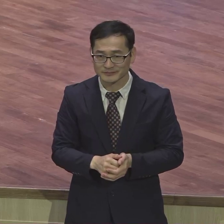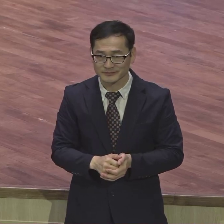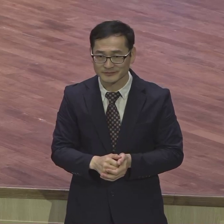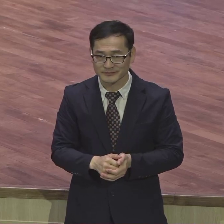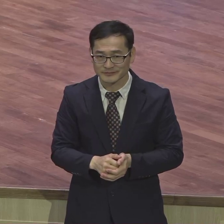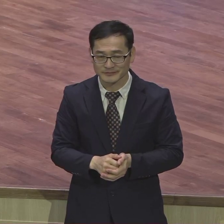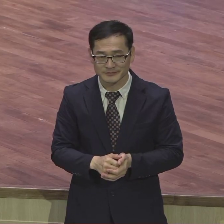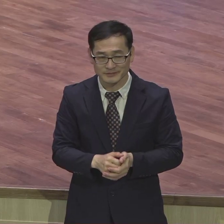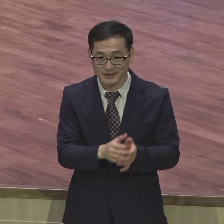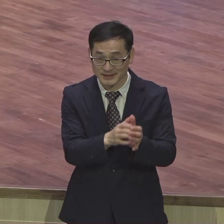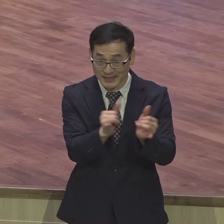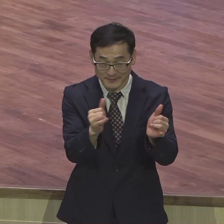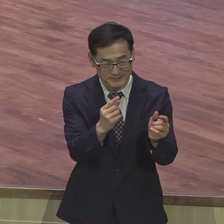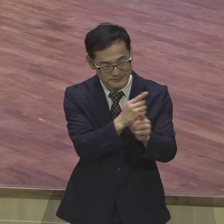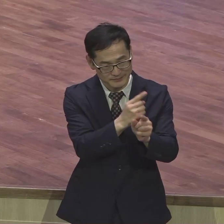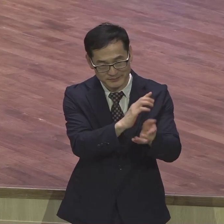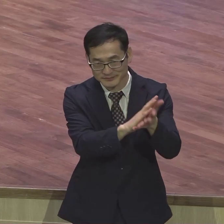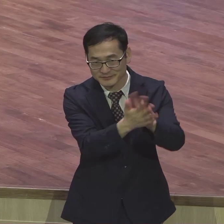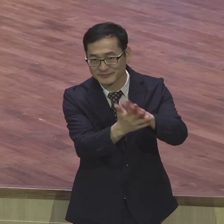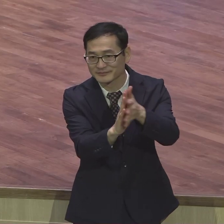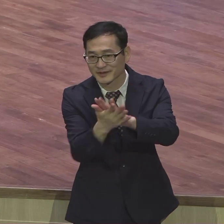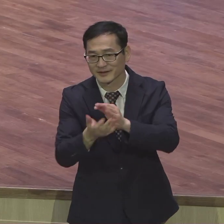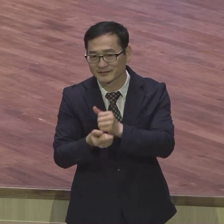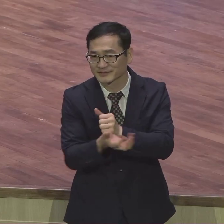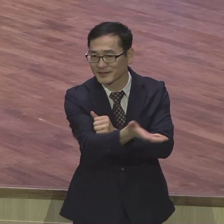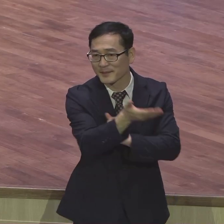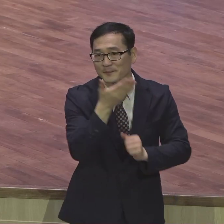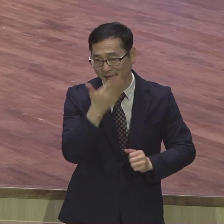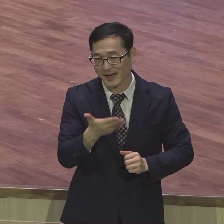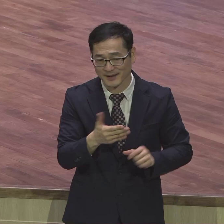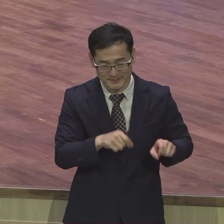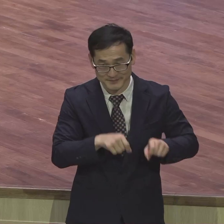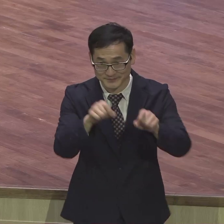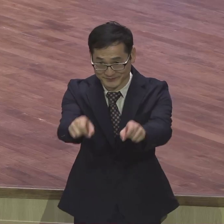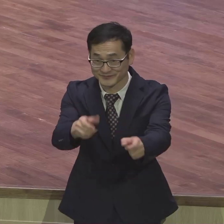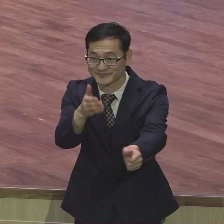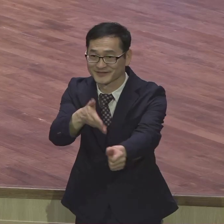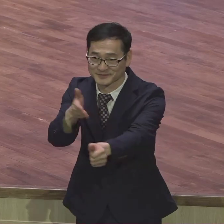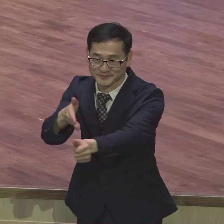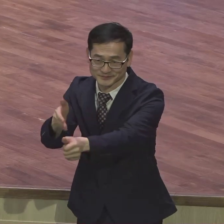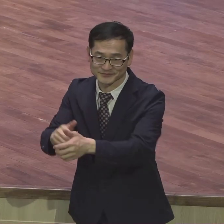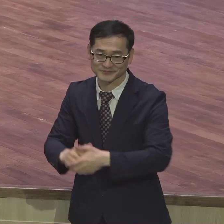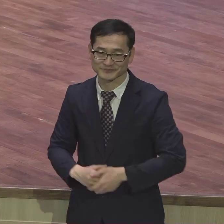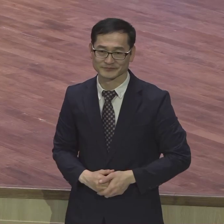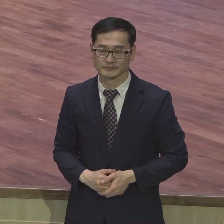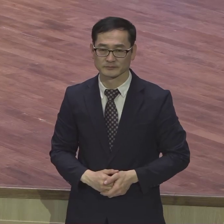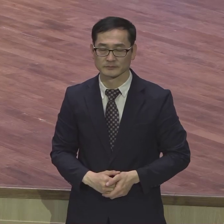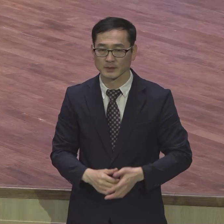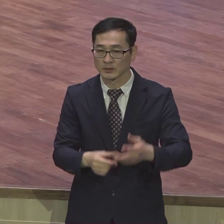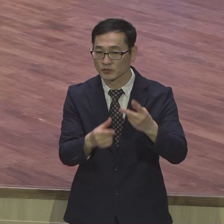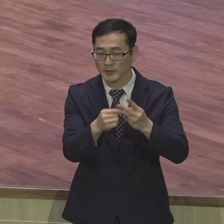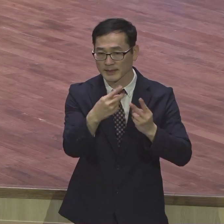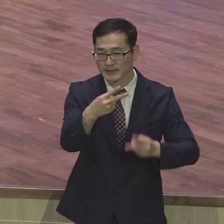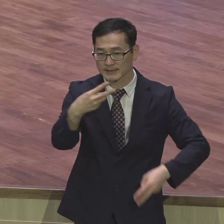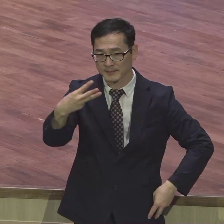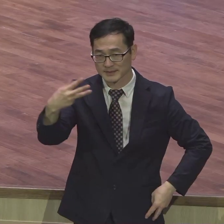그런 성도들을 다 되시기를 제문으로 축복합니다 두 번째로 2, 3, 7 나라 복음화의 주역입니다